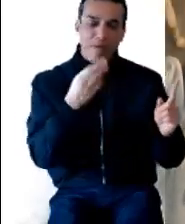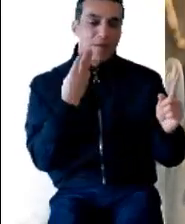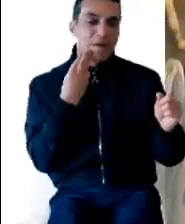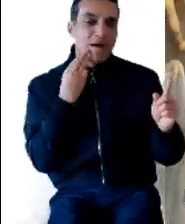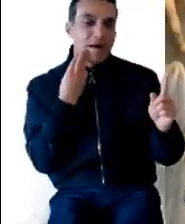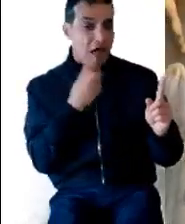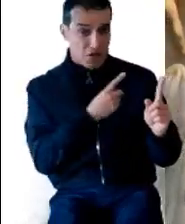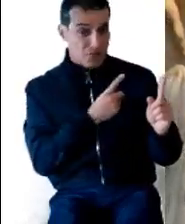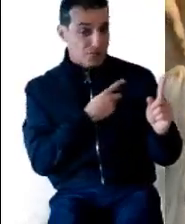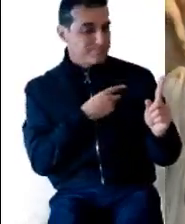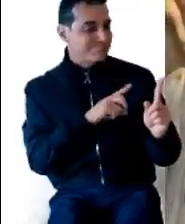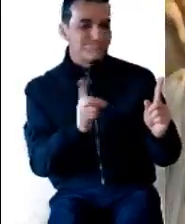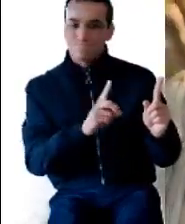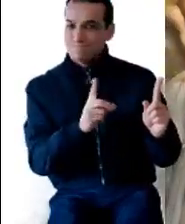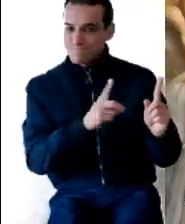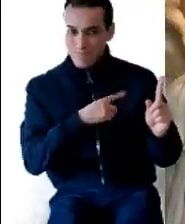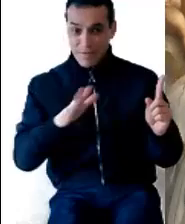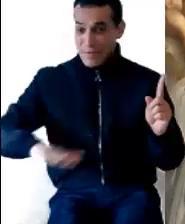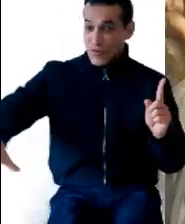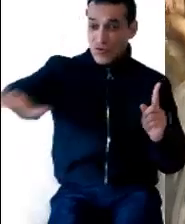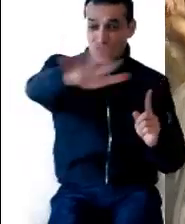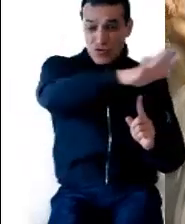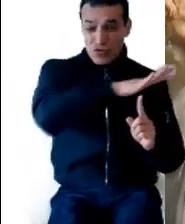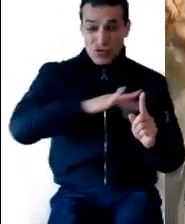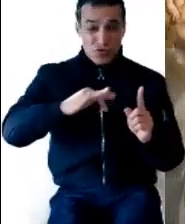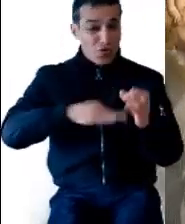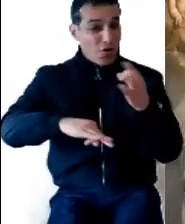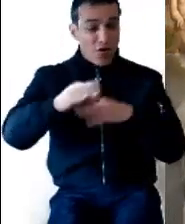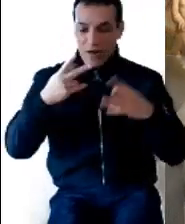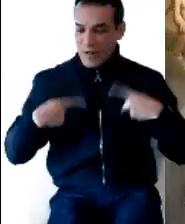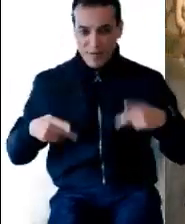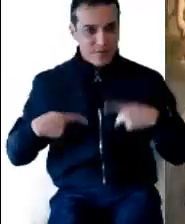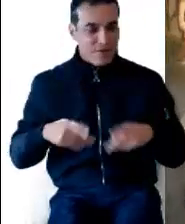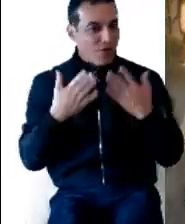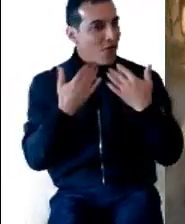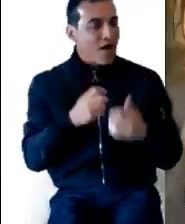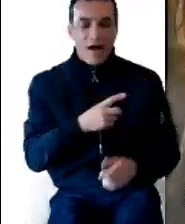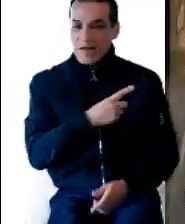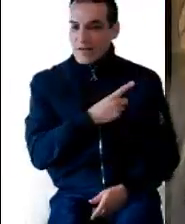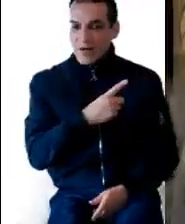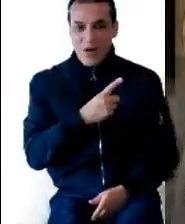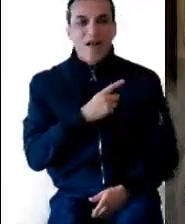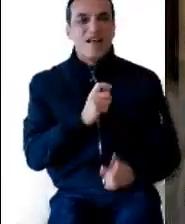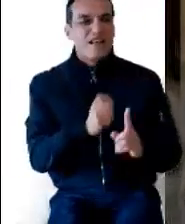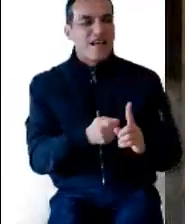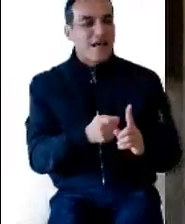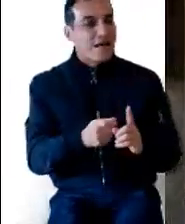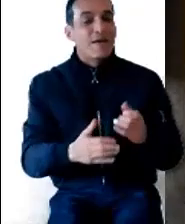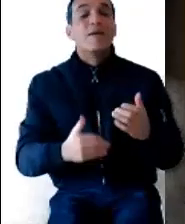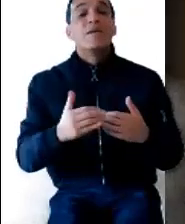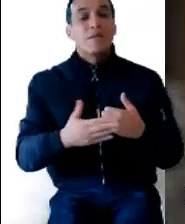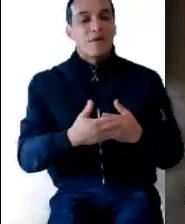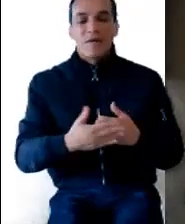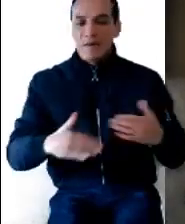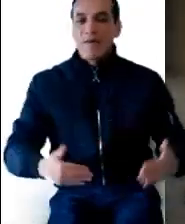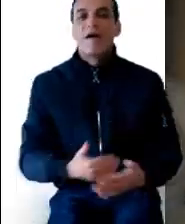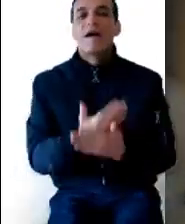y con María la humanidad no está sola. El Señor está cerca y es motivo de alegría y felicidad.